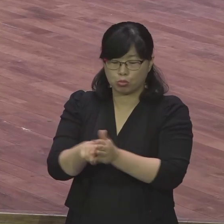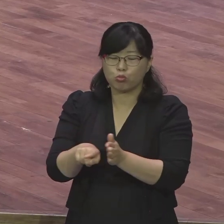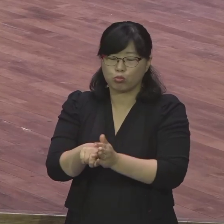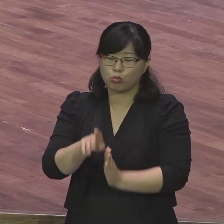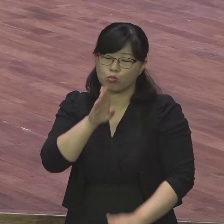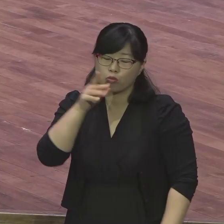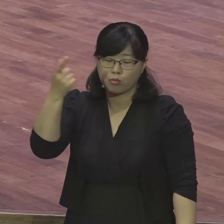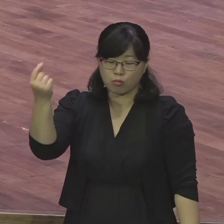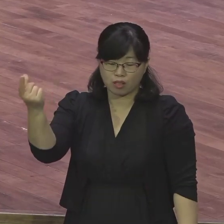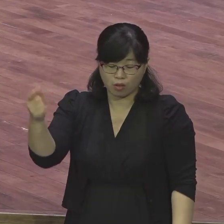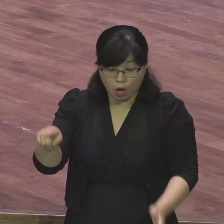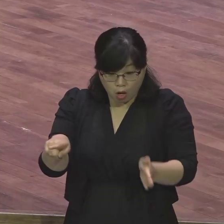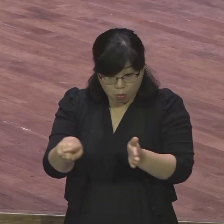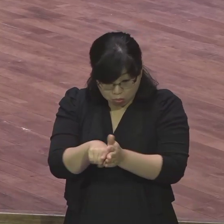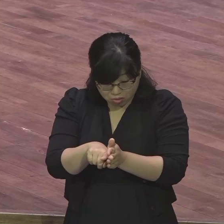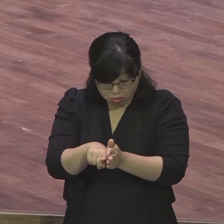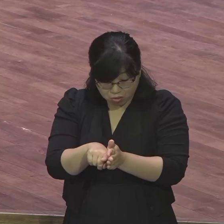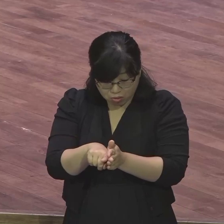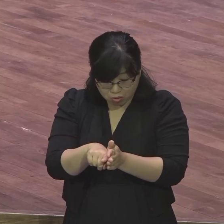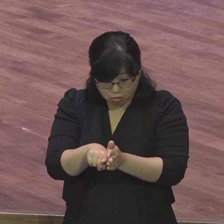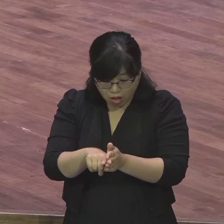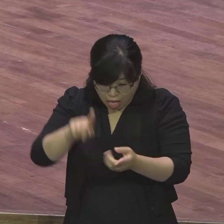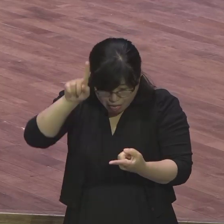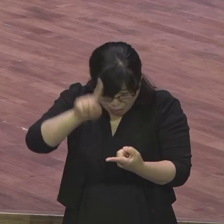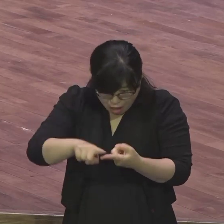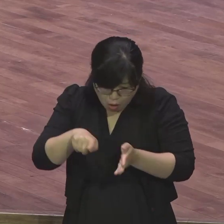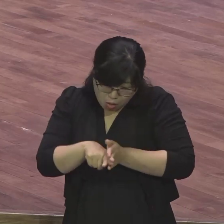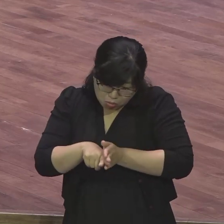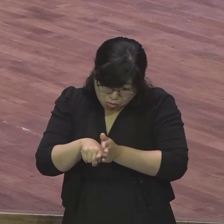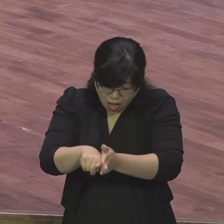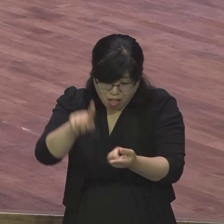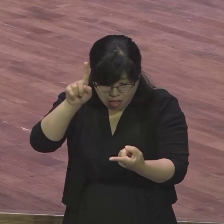분도 영적으로 결단하고 변화된 적이 없단 말이에요.